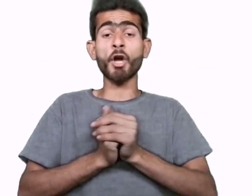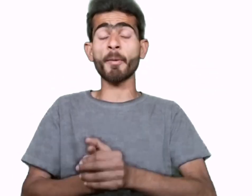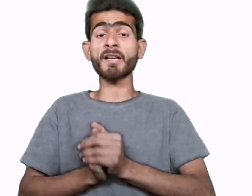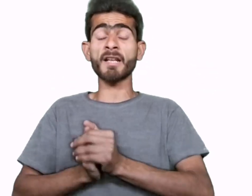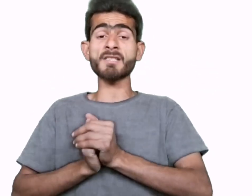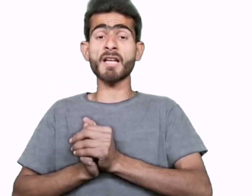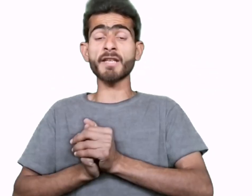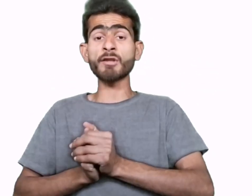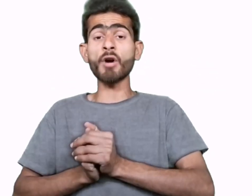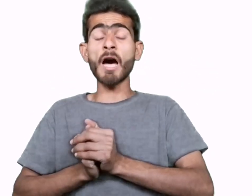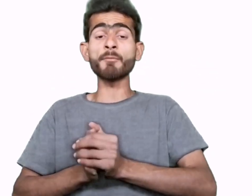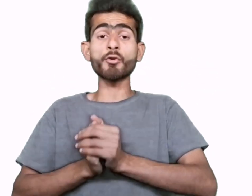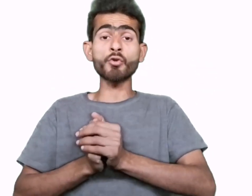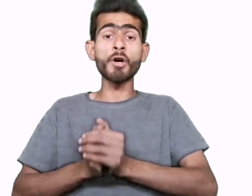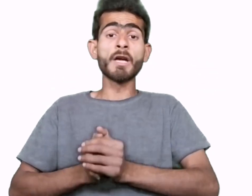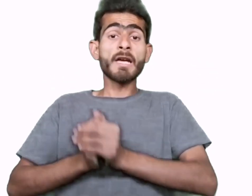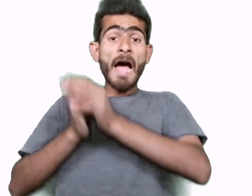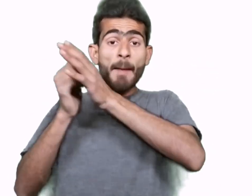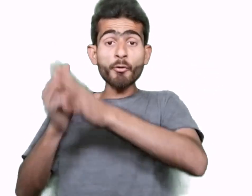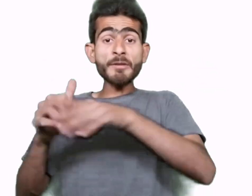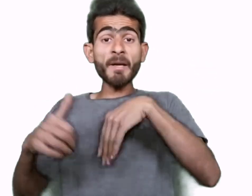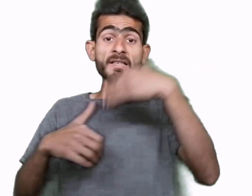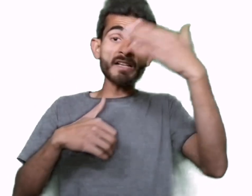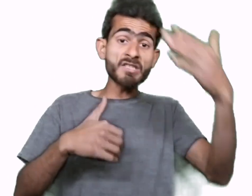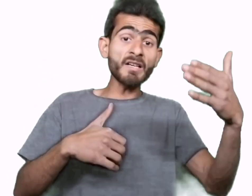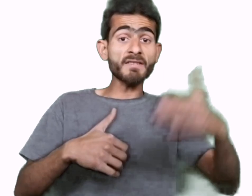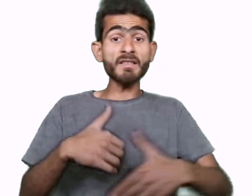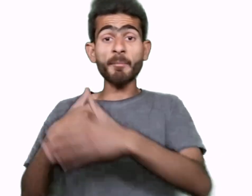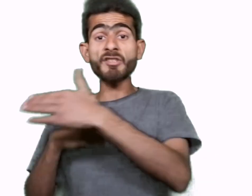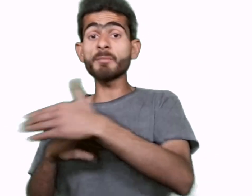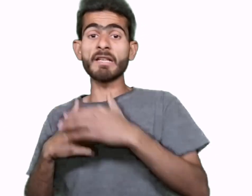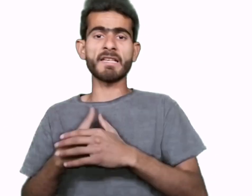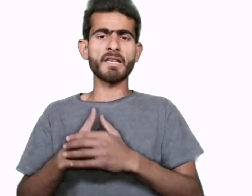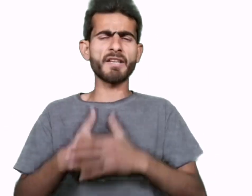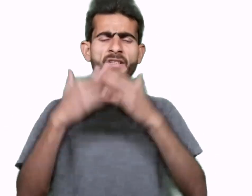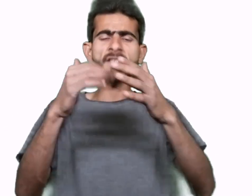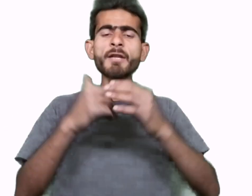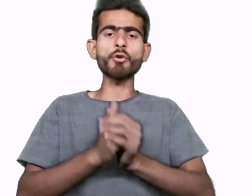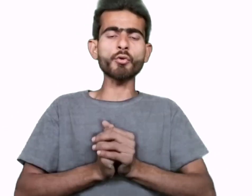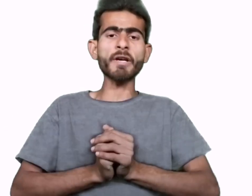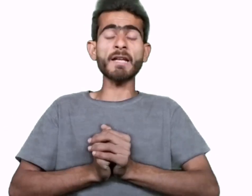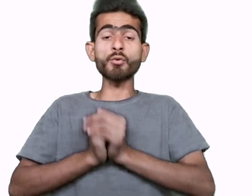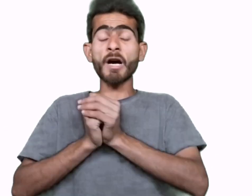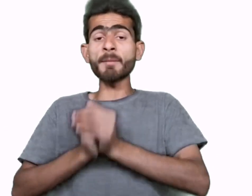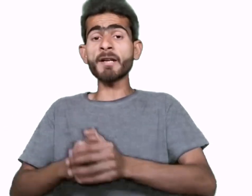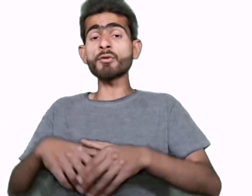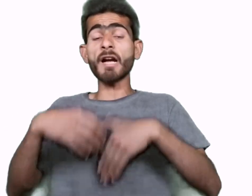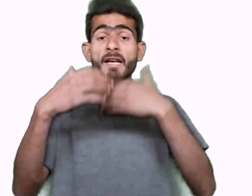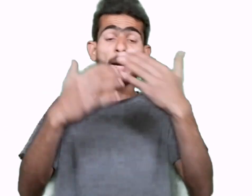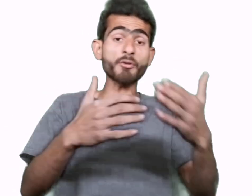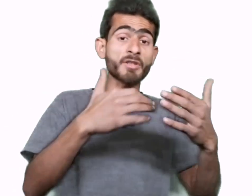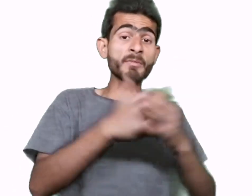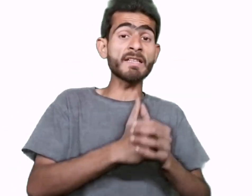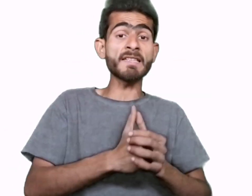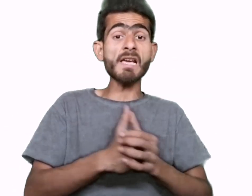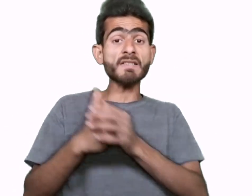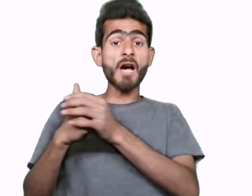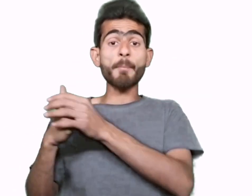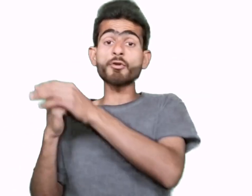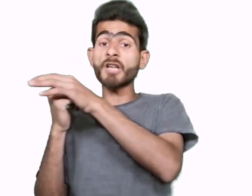کاروبار کرنا چاہتے ہیں تو آپ دوستو آپ کو اس پر اچھی کاسی کمیشن ملے گی ریزن یہ ہے دوستو کہ دکان پر جو رکھ کر آپ کو سم ملتی ہے اس کا آپ کو